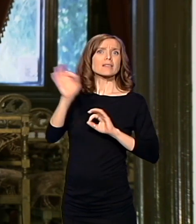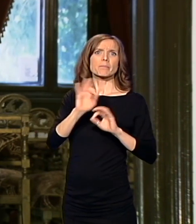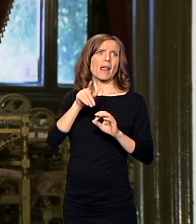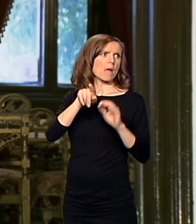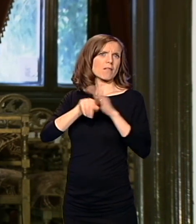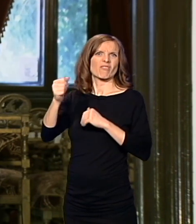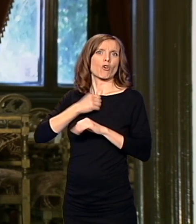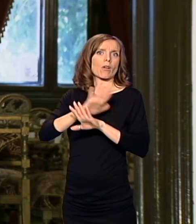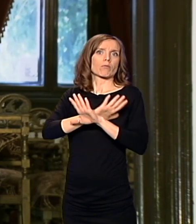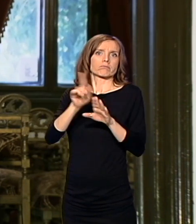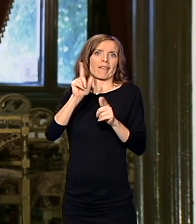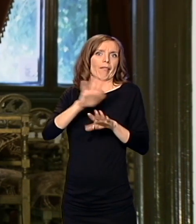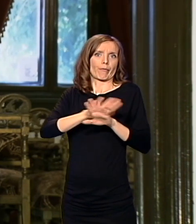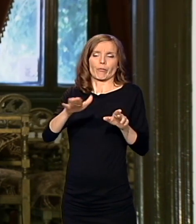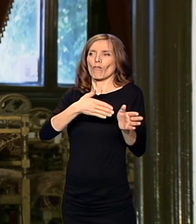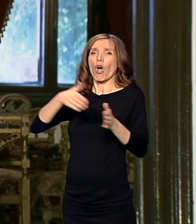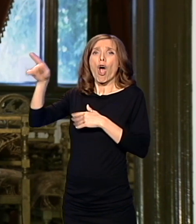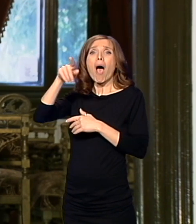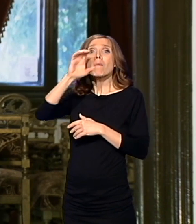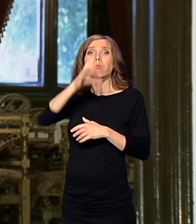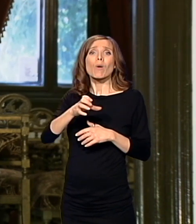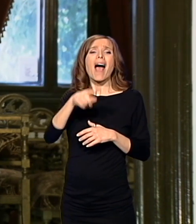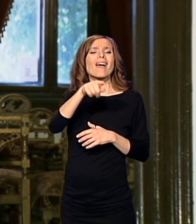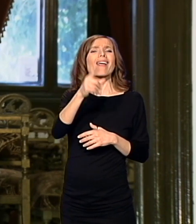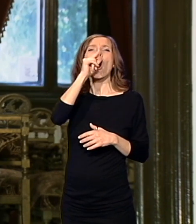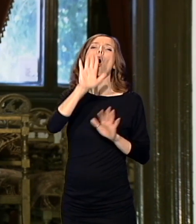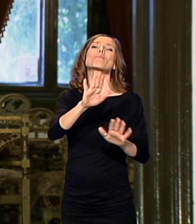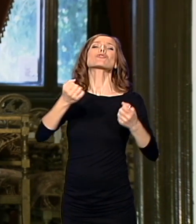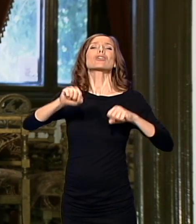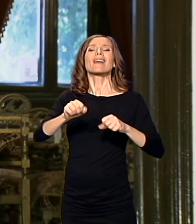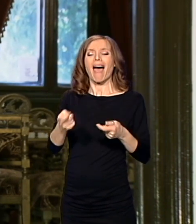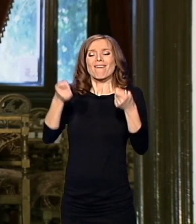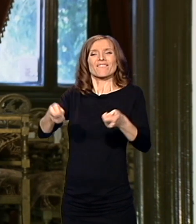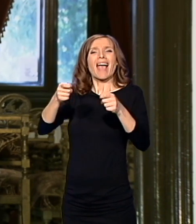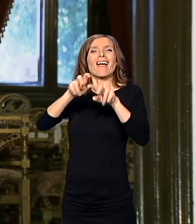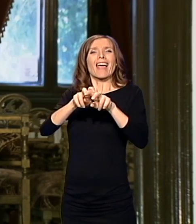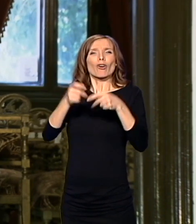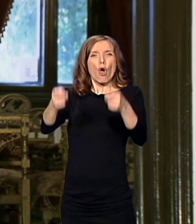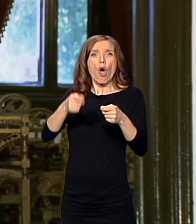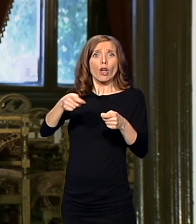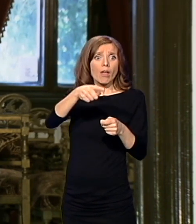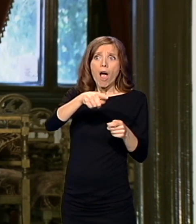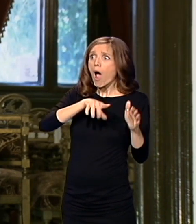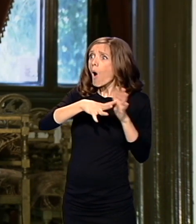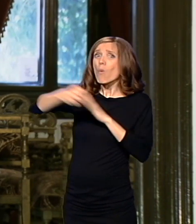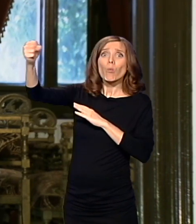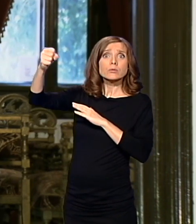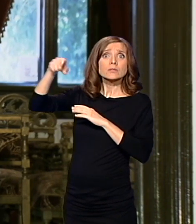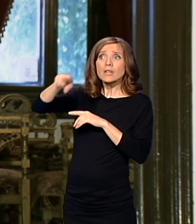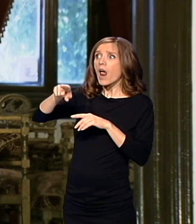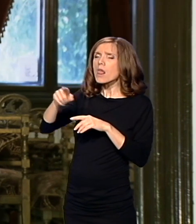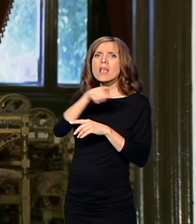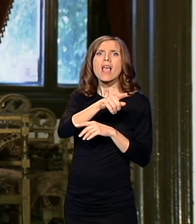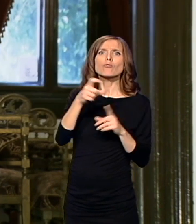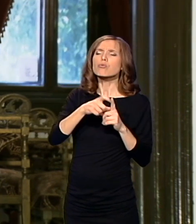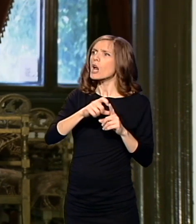opštinski fijaker. U to doba sa konjima, pa je on poslo poteru da ih stignu i tako je vratio